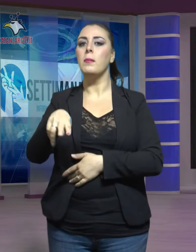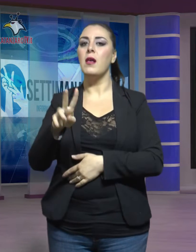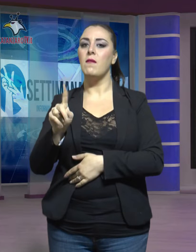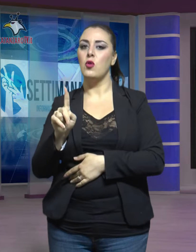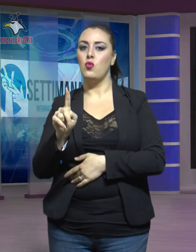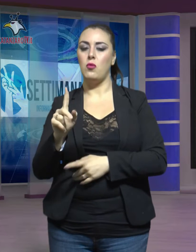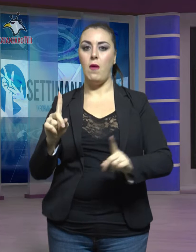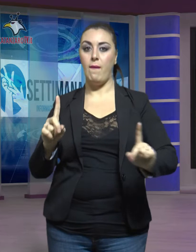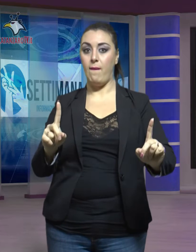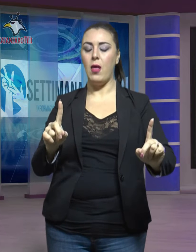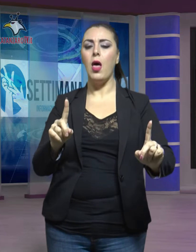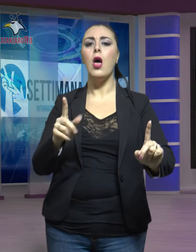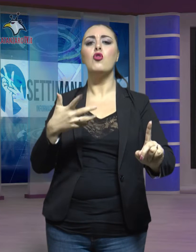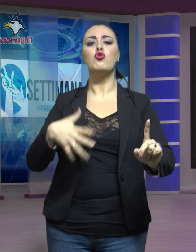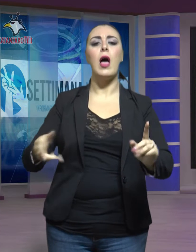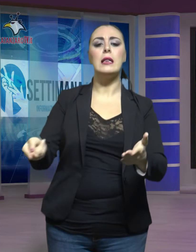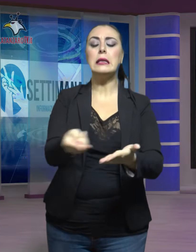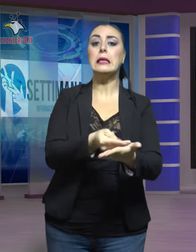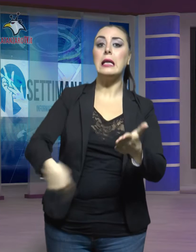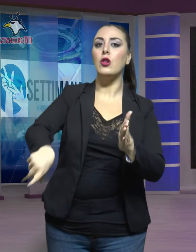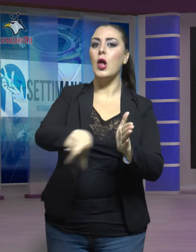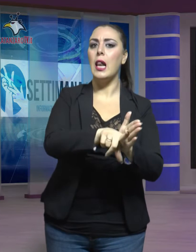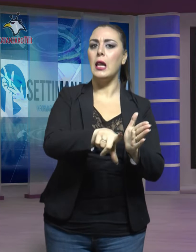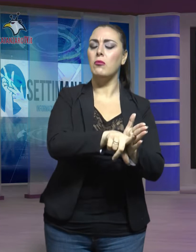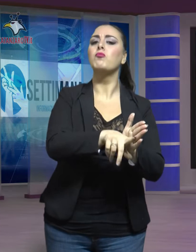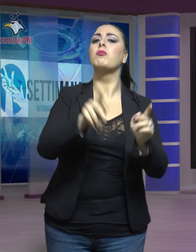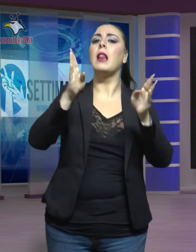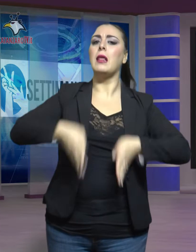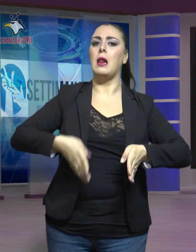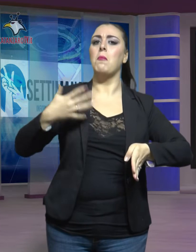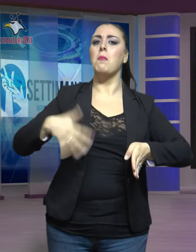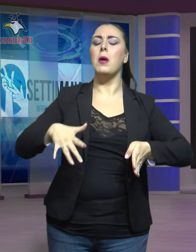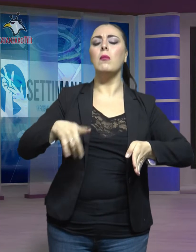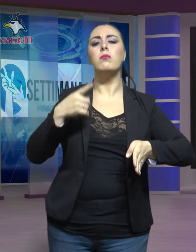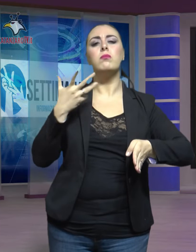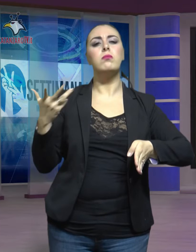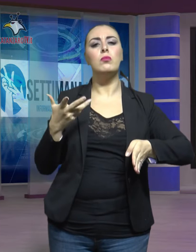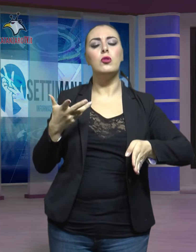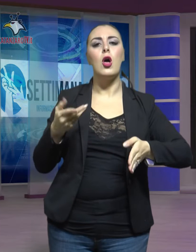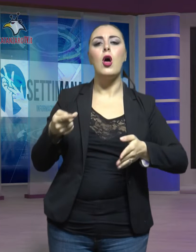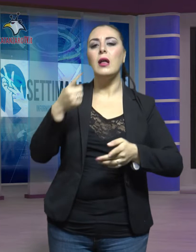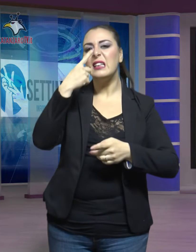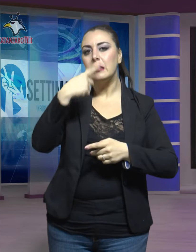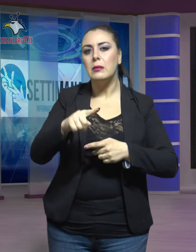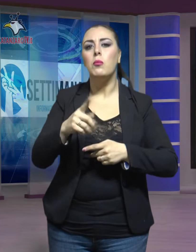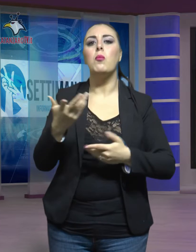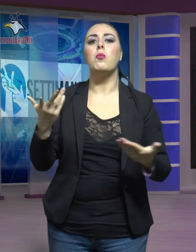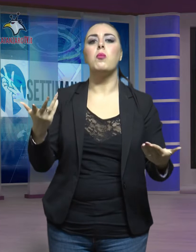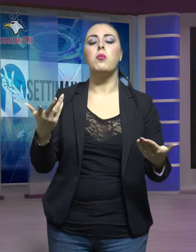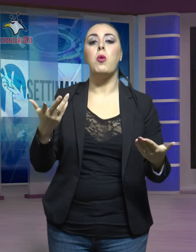anche il disegno di legge relativo alle procedure per la denuncia